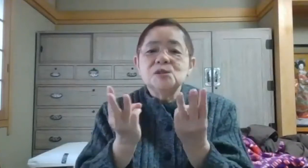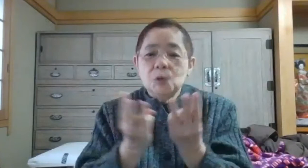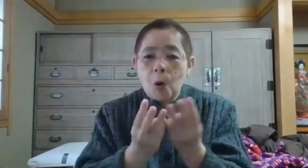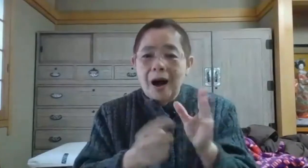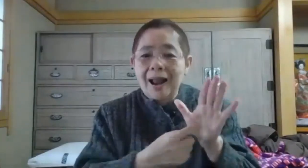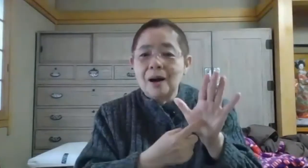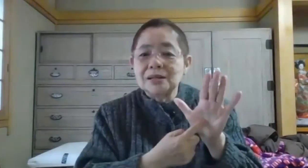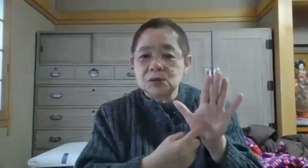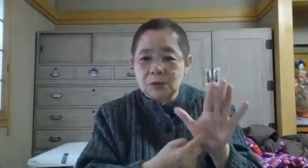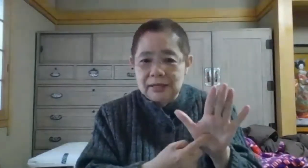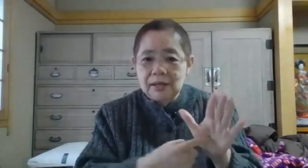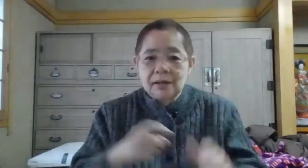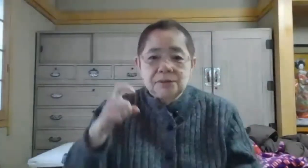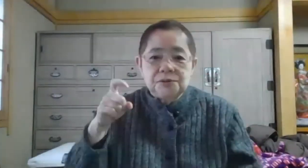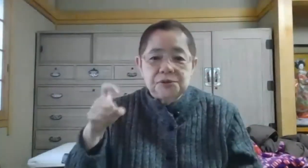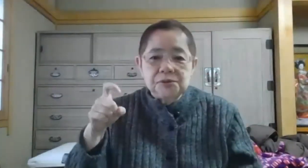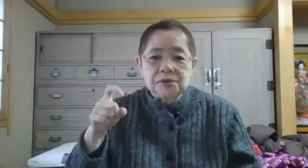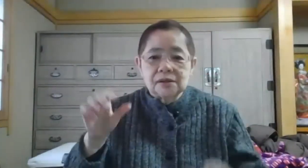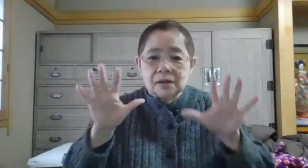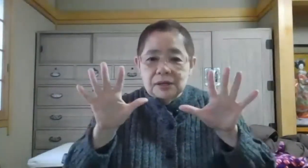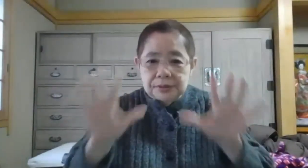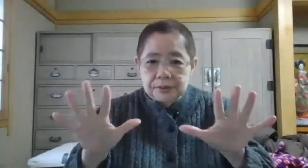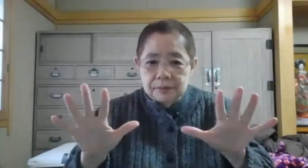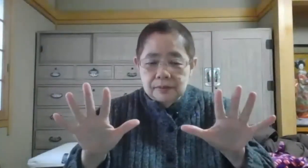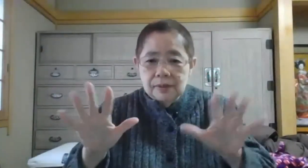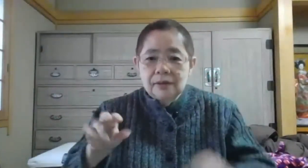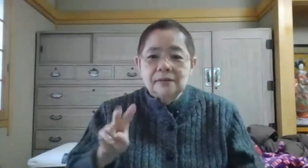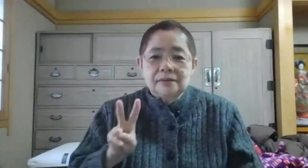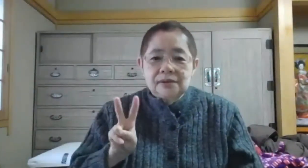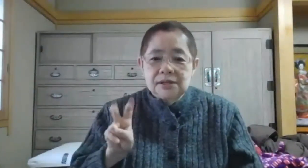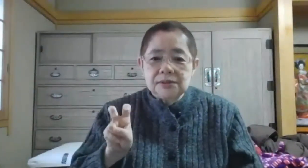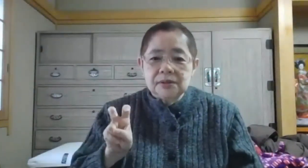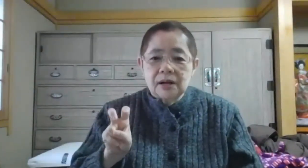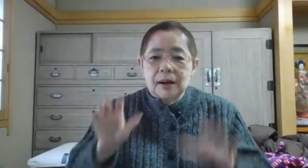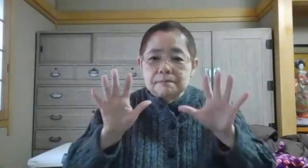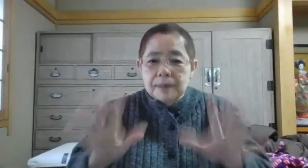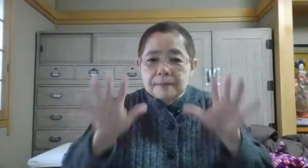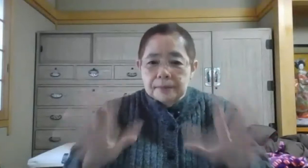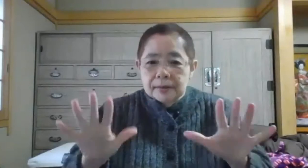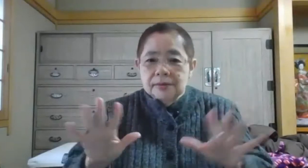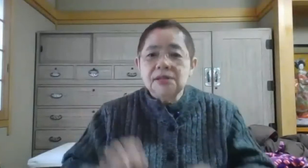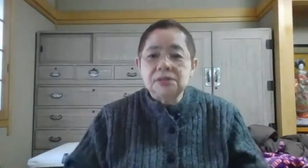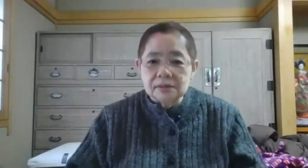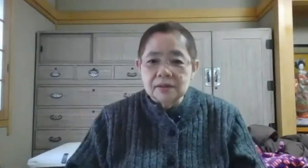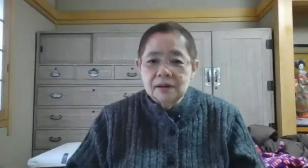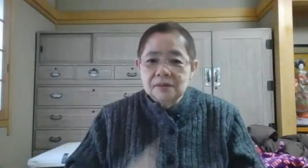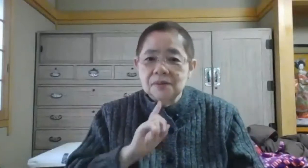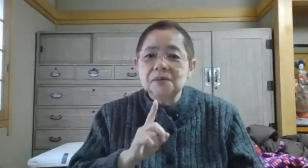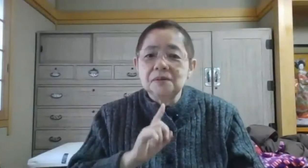を表すのに10だったらば1020ならば20という風